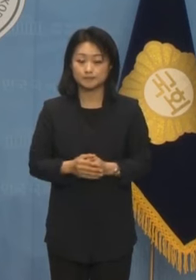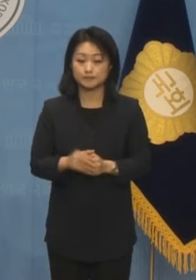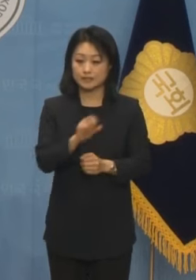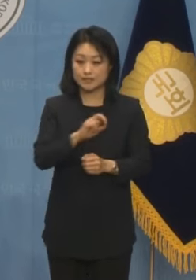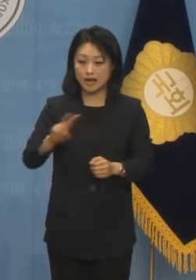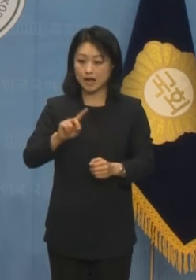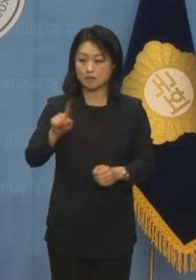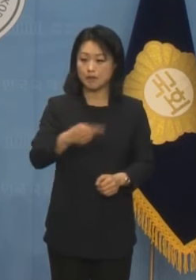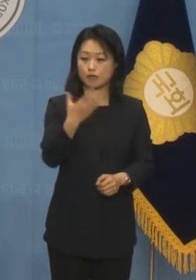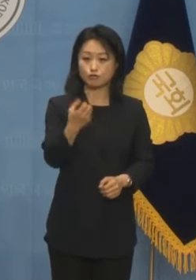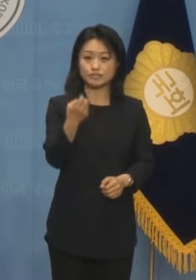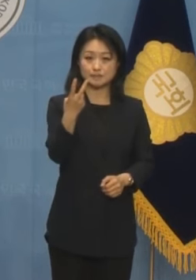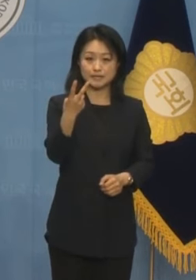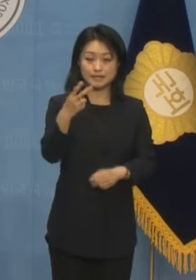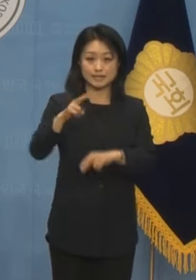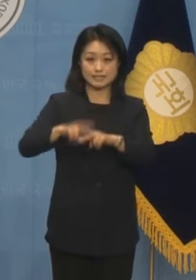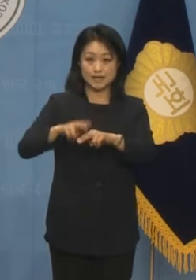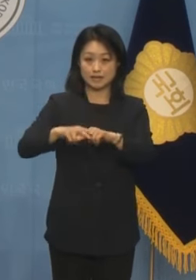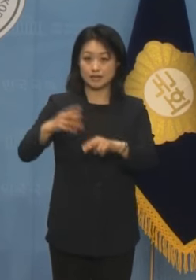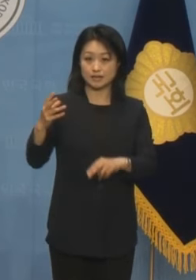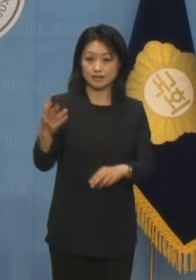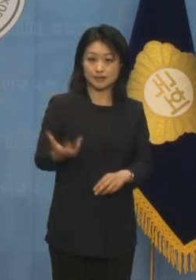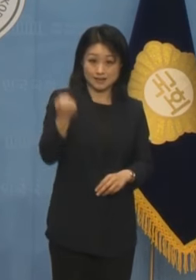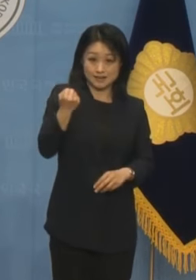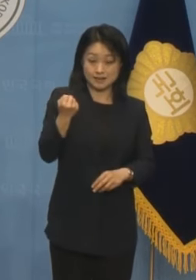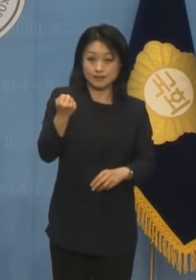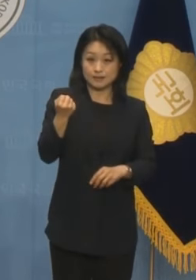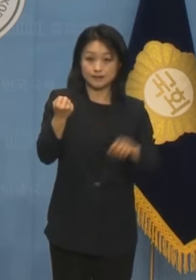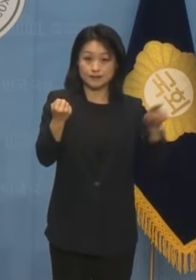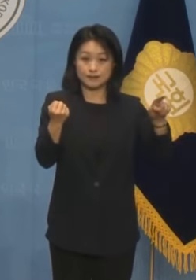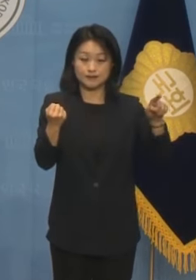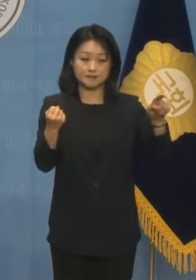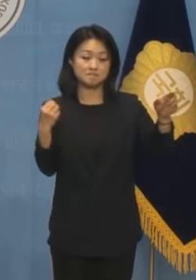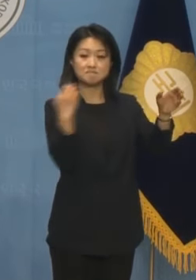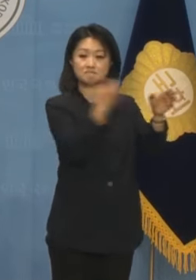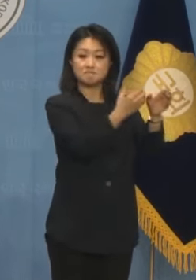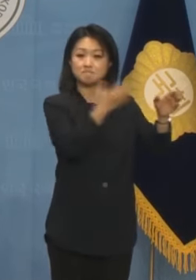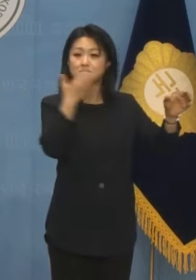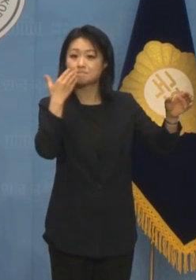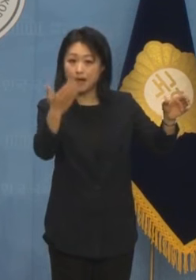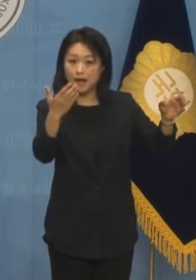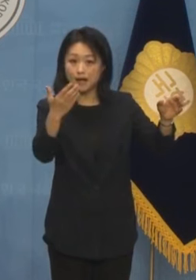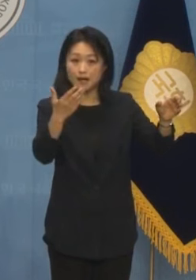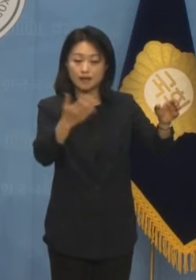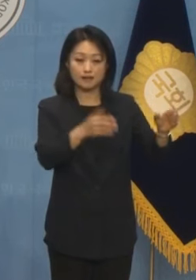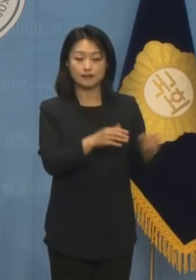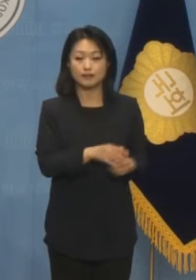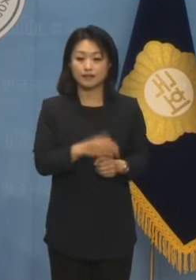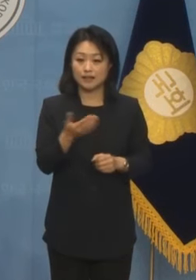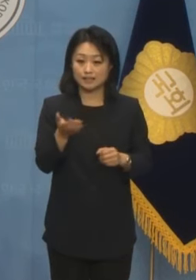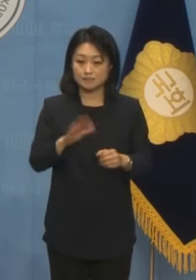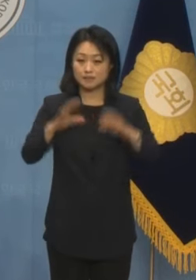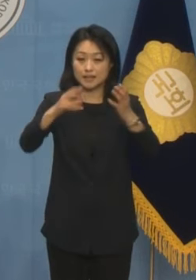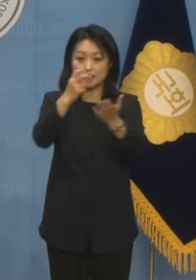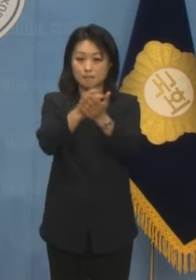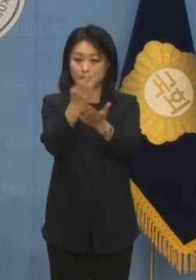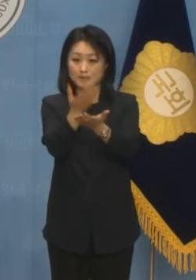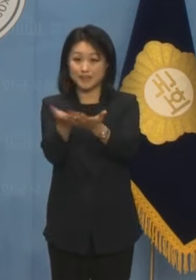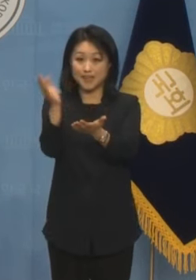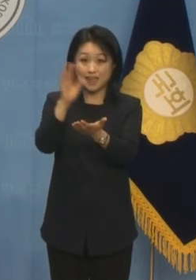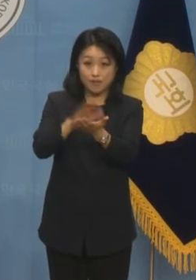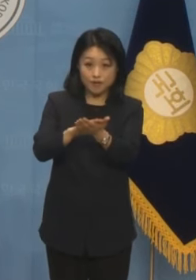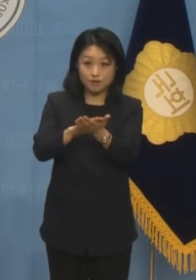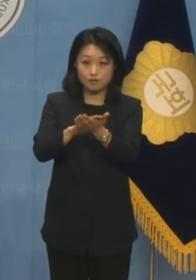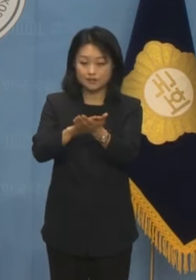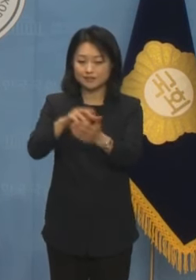192석으로 윤석열 정권의 매섭게 회초리를 들었습니다. 하지만 개헌성까지 의석을 주지는 않았습니다.